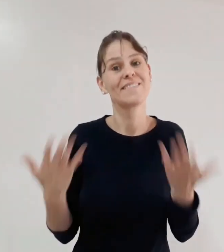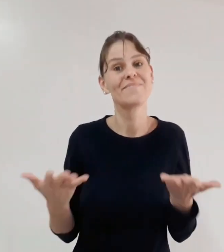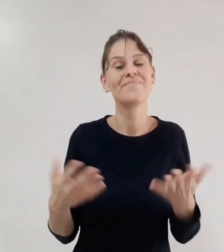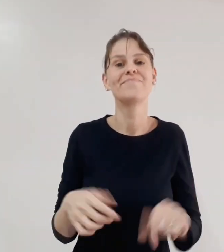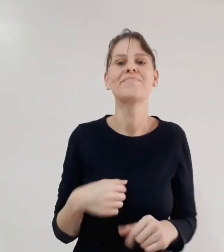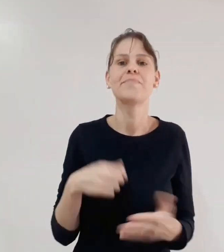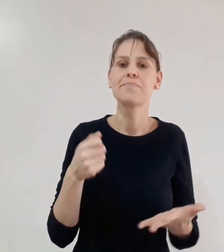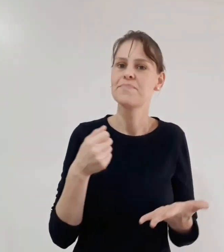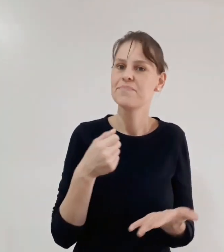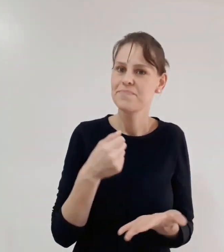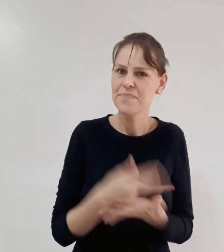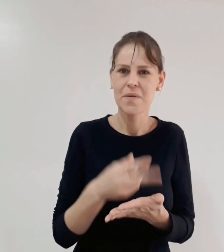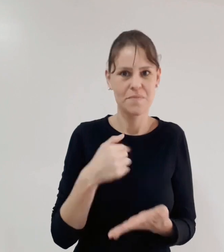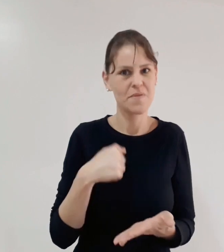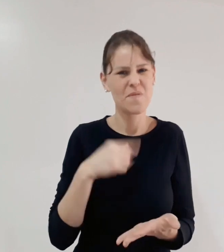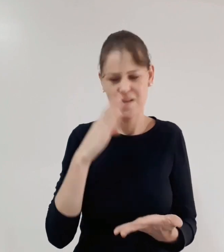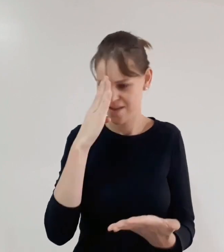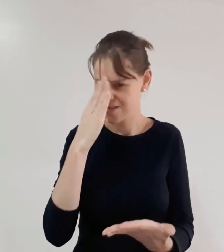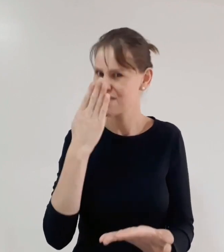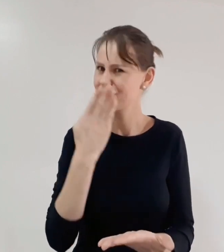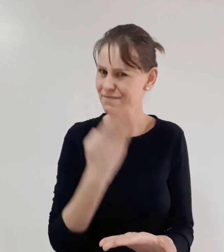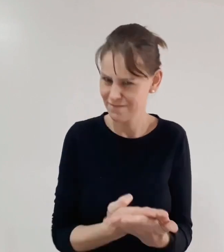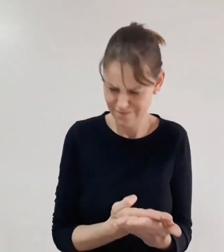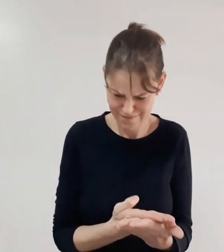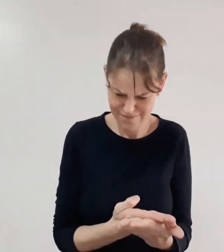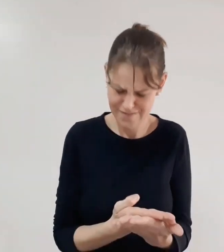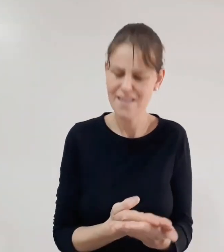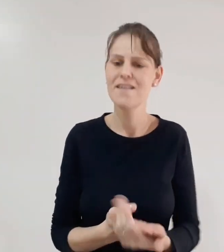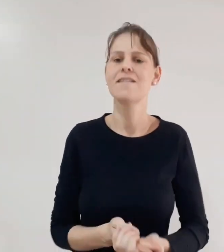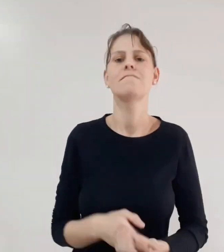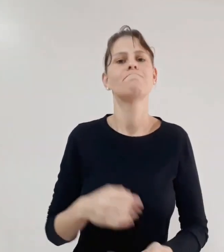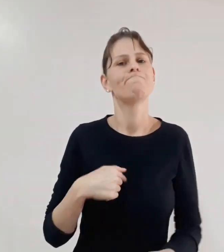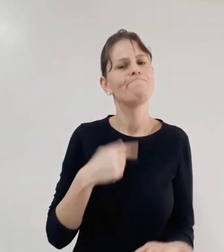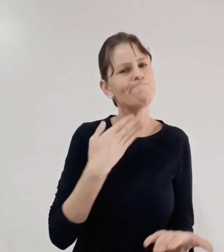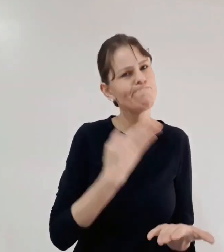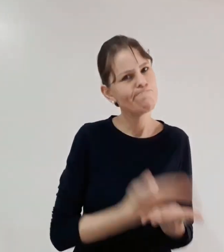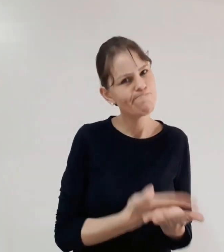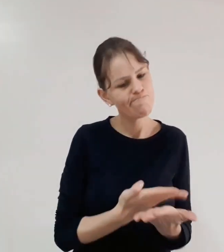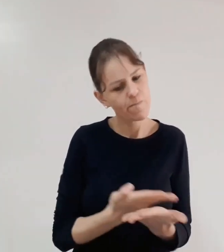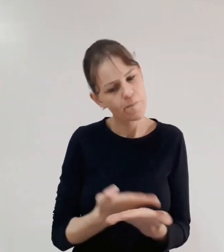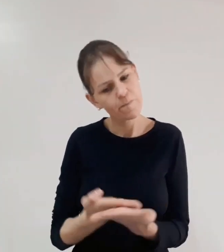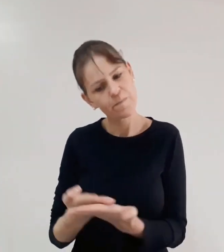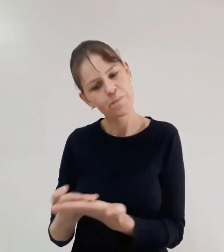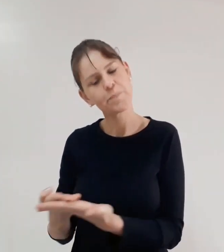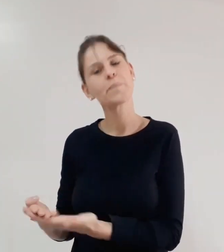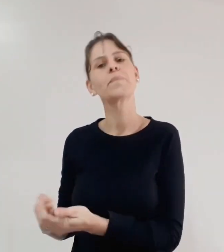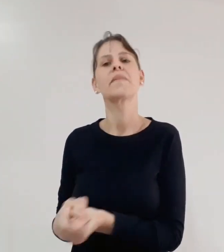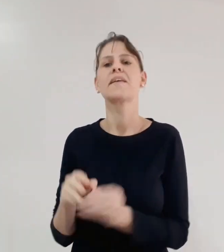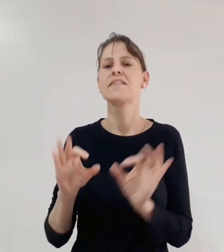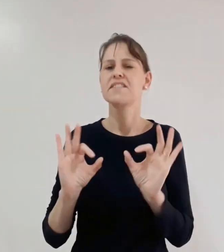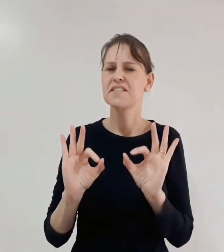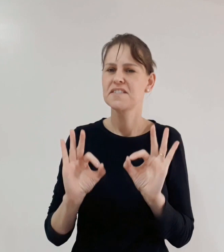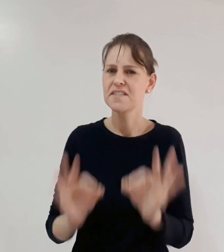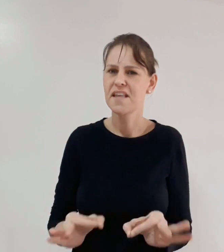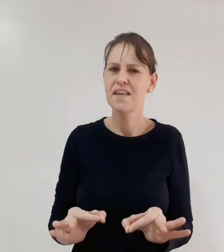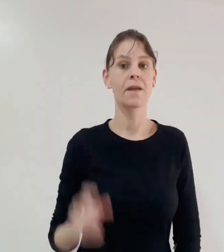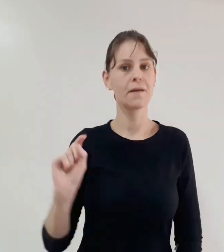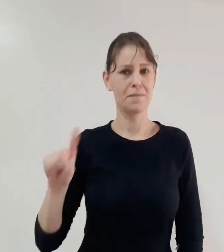Barreto me ensinou. E eu acreditei, eu me matriculei, fui estudando, segui o passo a passo, as orientações do professor